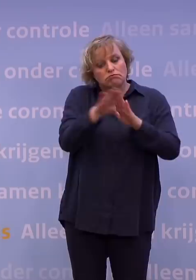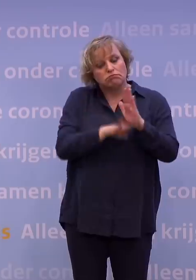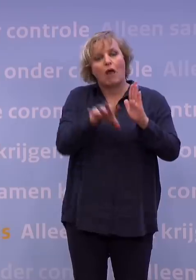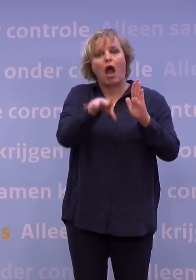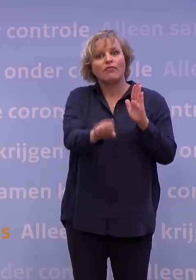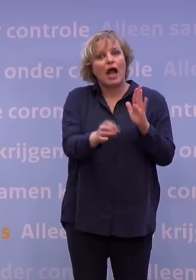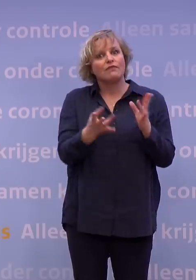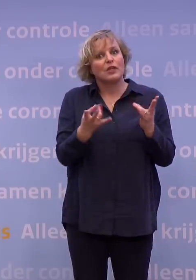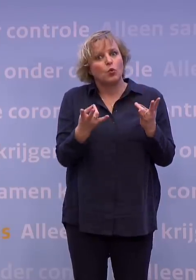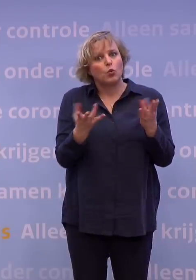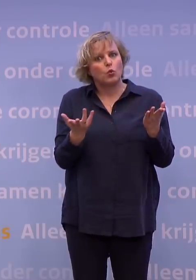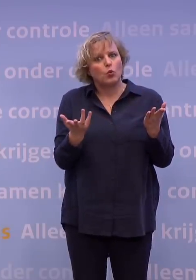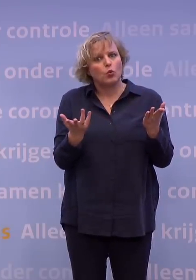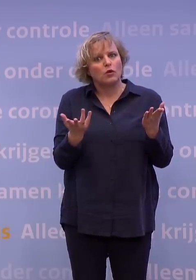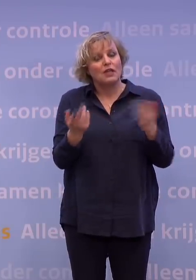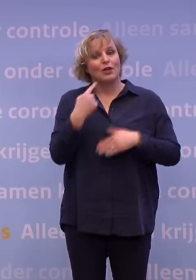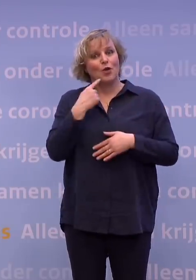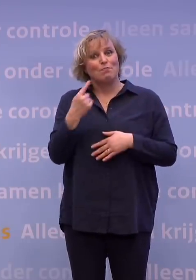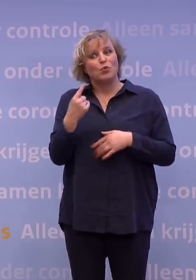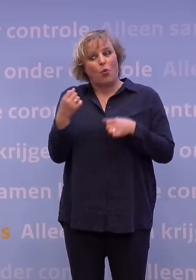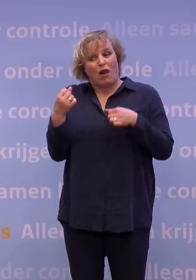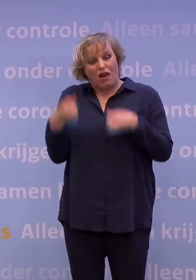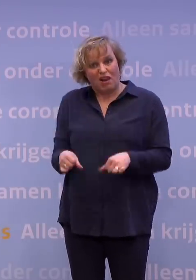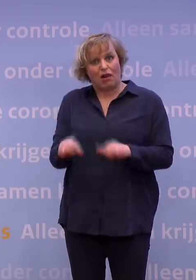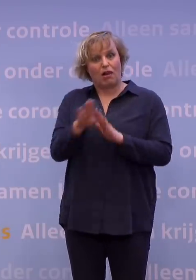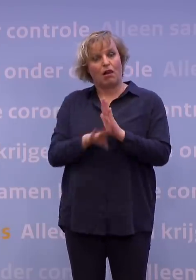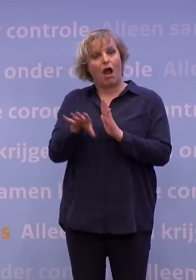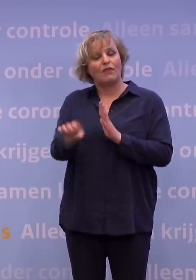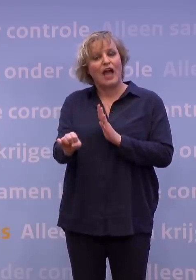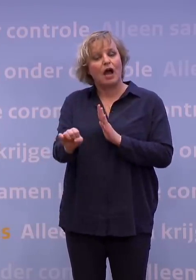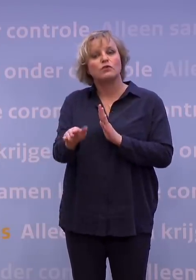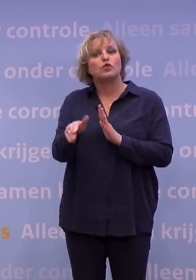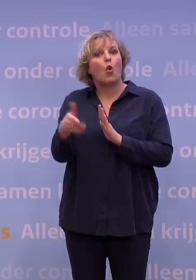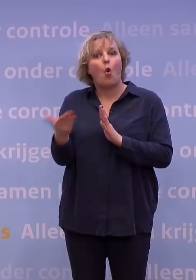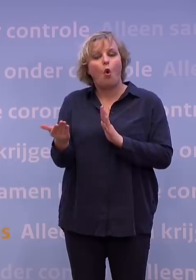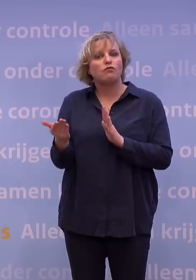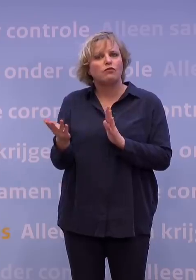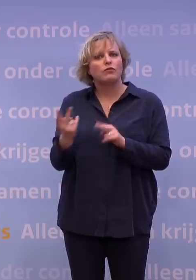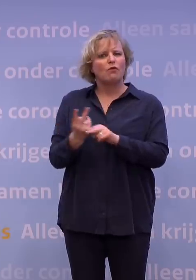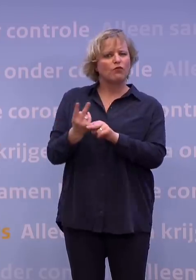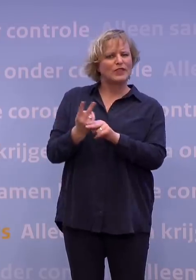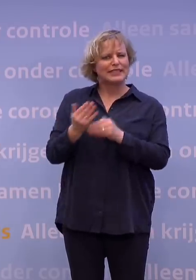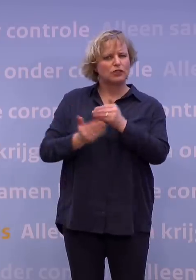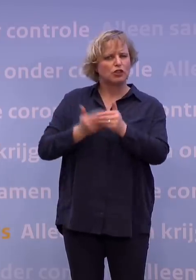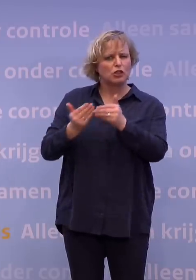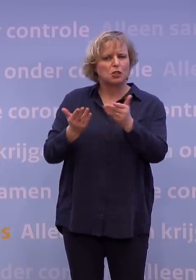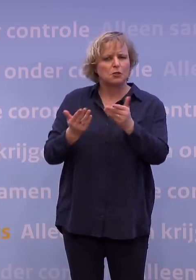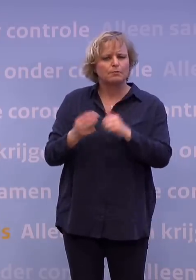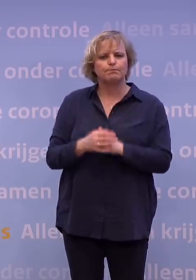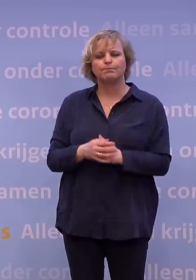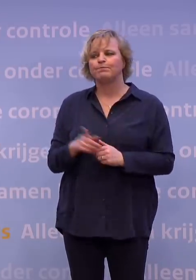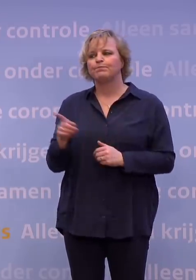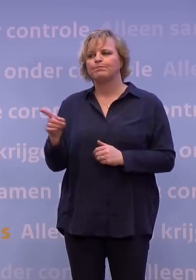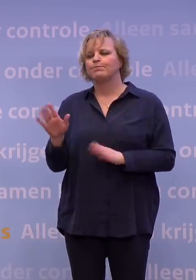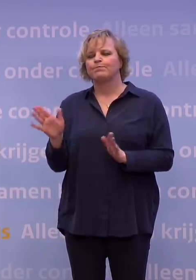En is het dan de bedoeling om streng te handhaven? Of zegt u van, nou, we moeten dat een beetje voorzichtig opbouwen? Nee, de bedoeling is echt